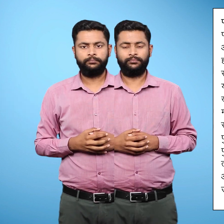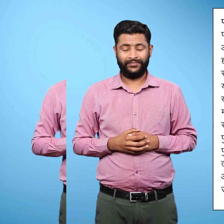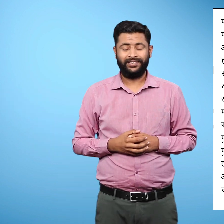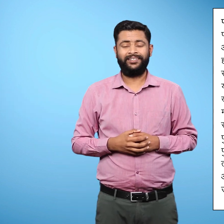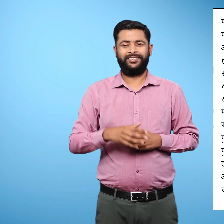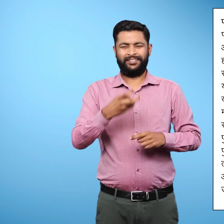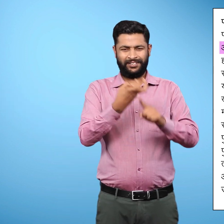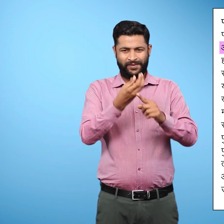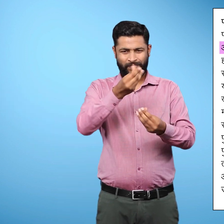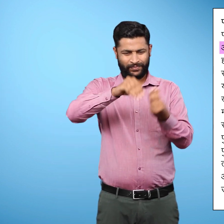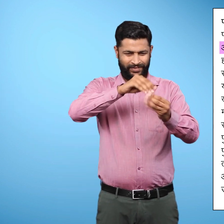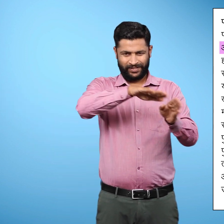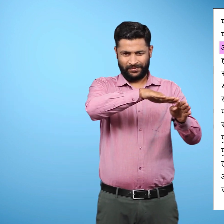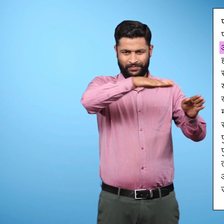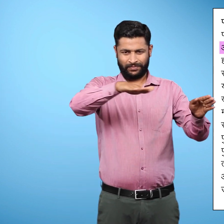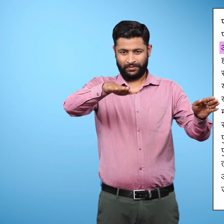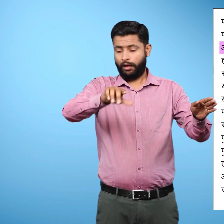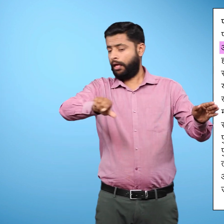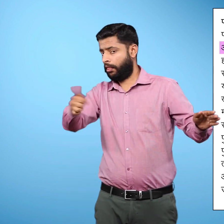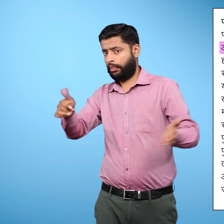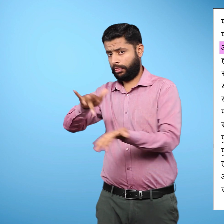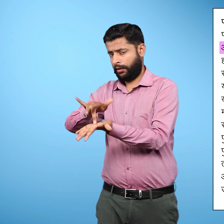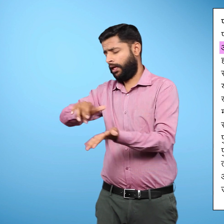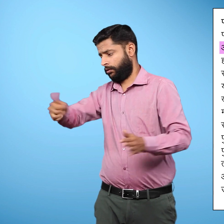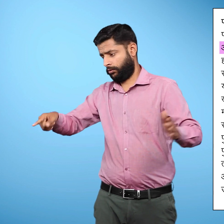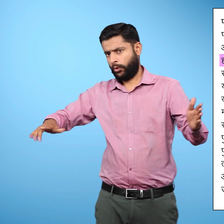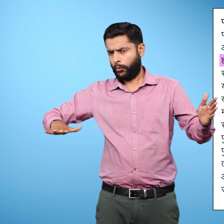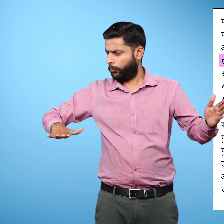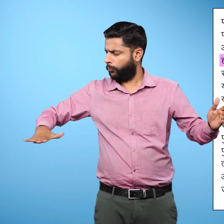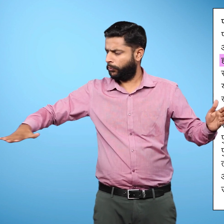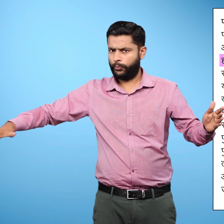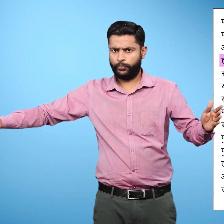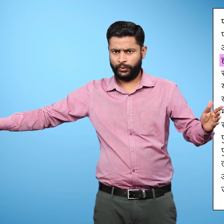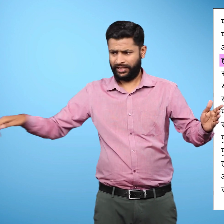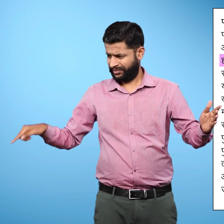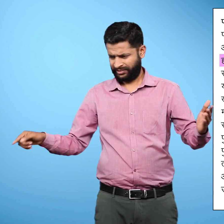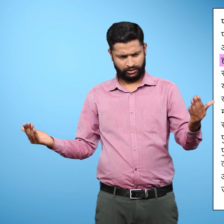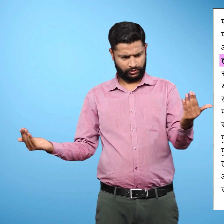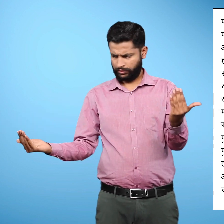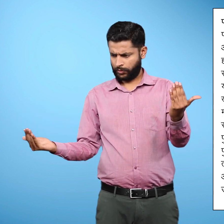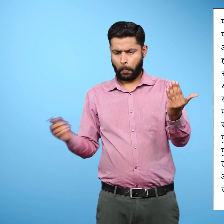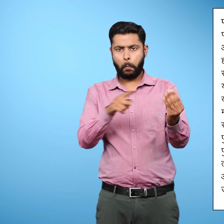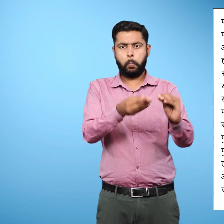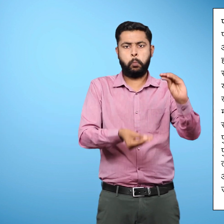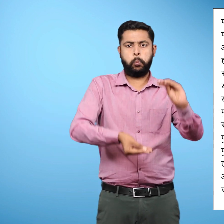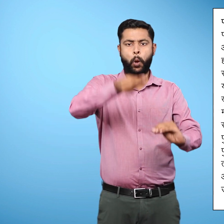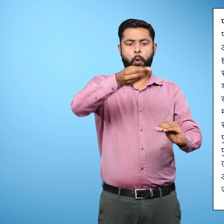यह आसपास के क्षित्रों से अधिक उठा हुआ होता है। तथा इसका